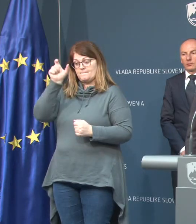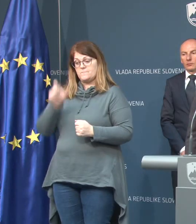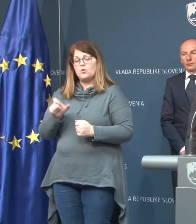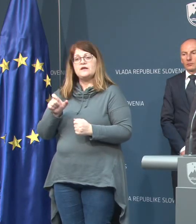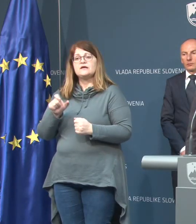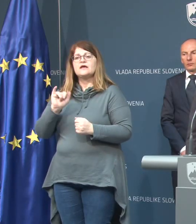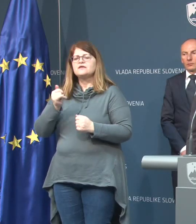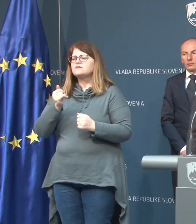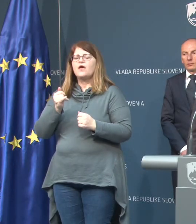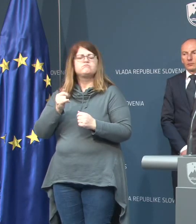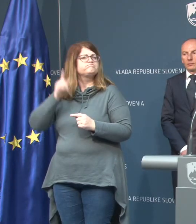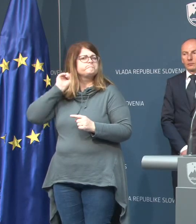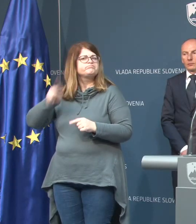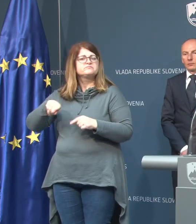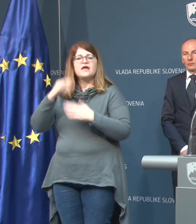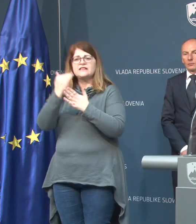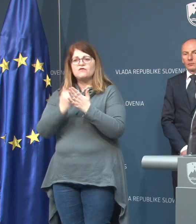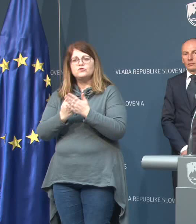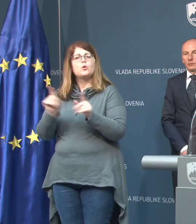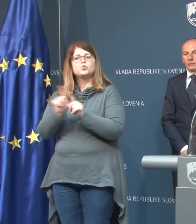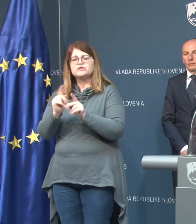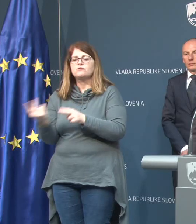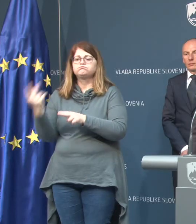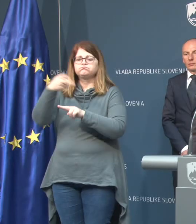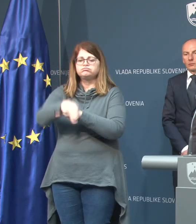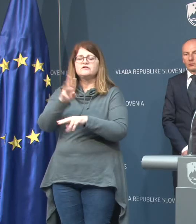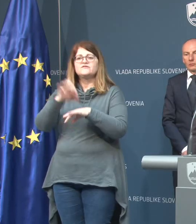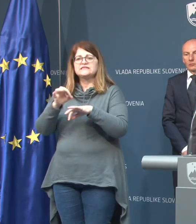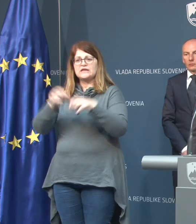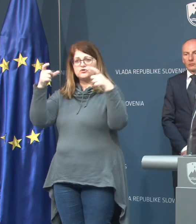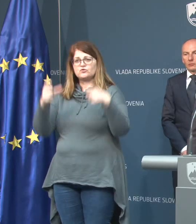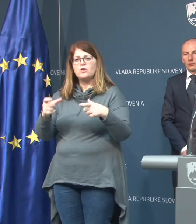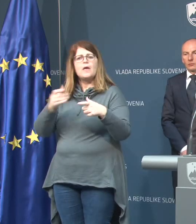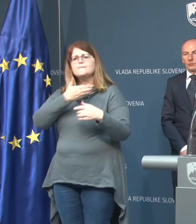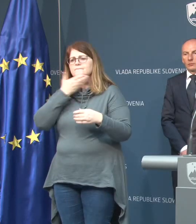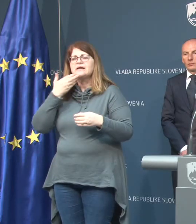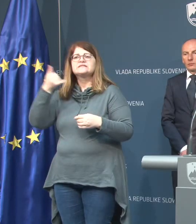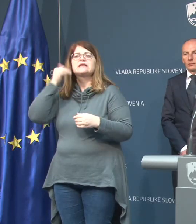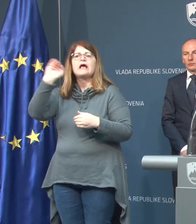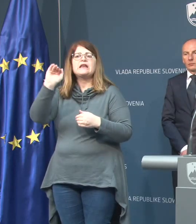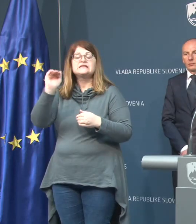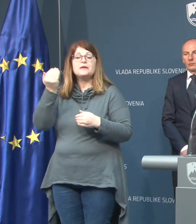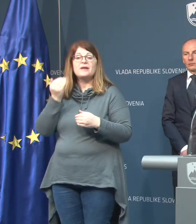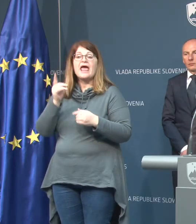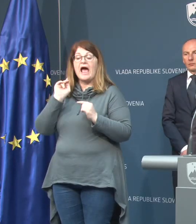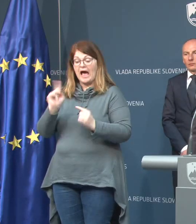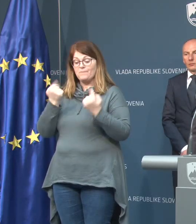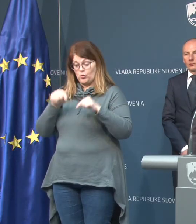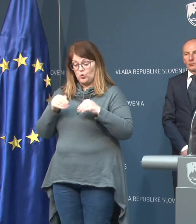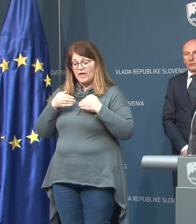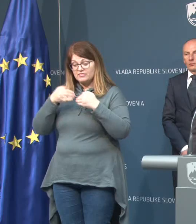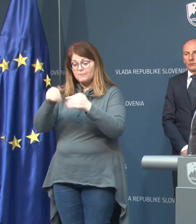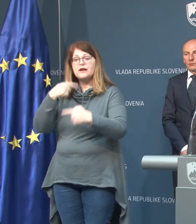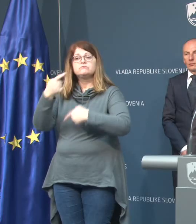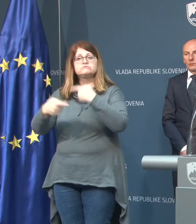proti navodilom, ki smo jih objavljali vstopil v zdravstveno ustanovo, brez predhodnega klica, vendar je od tukaj naprej